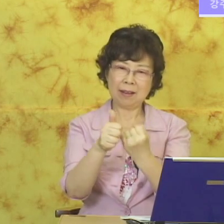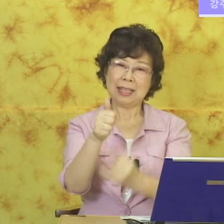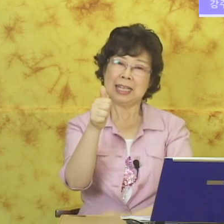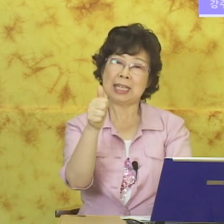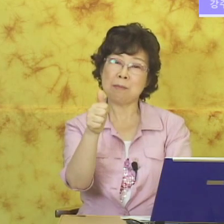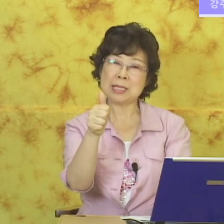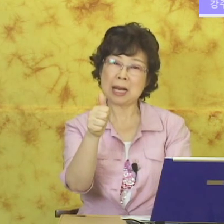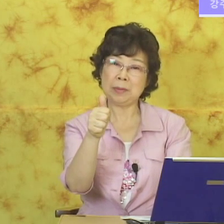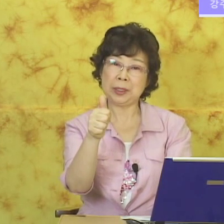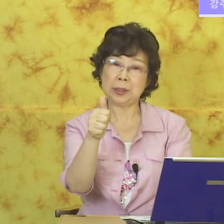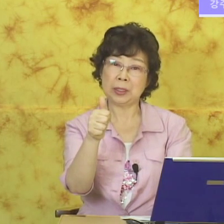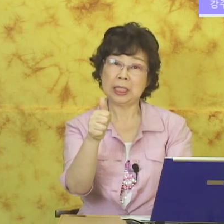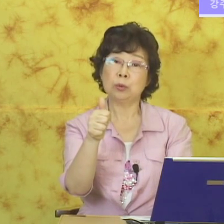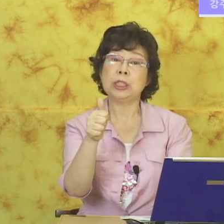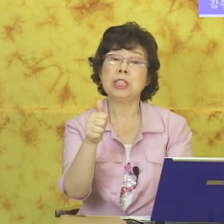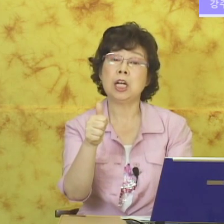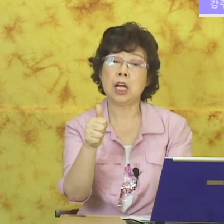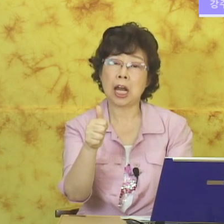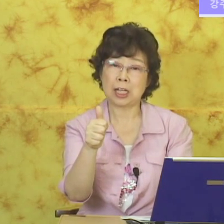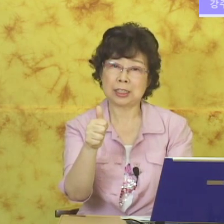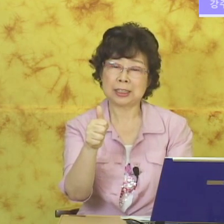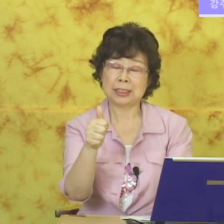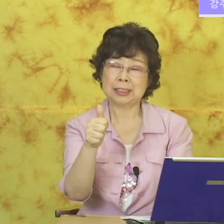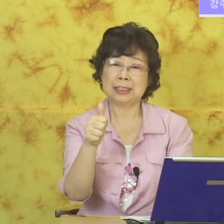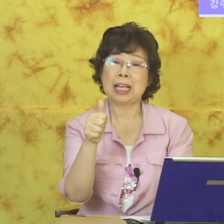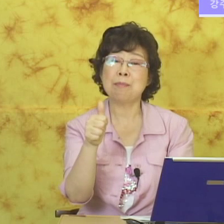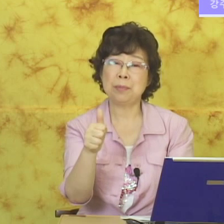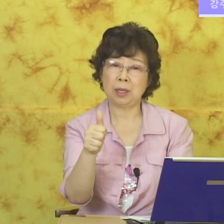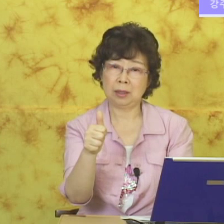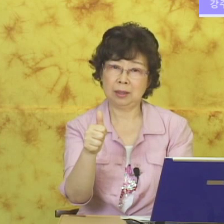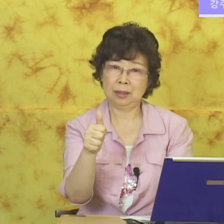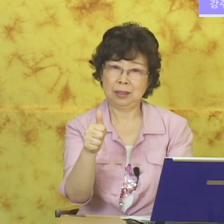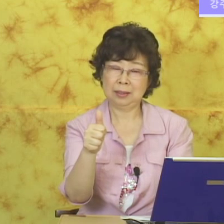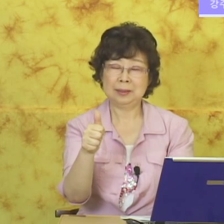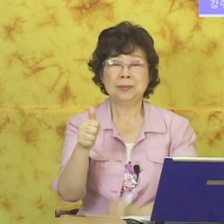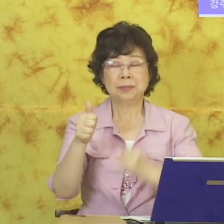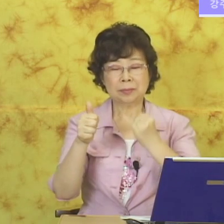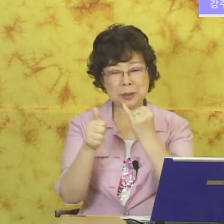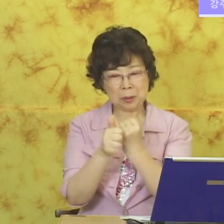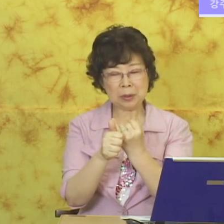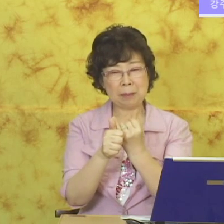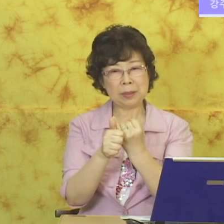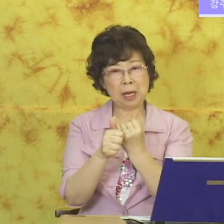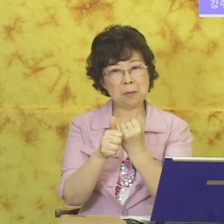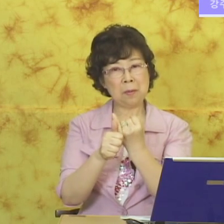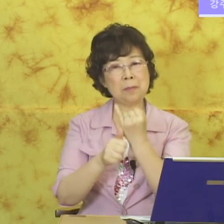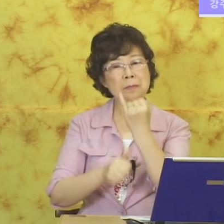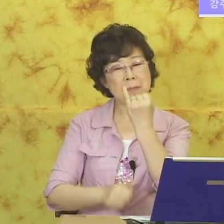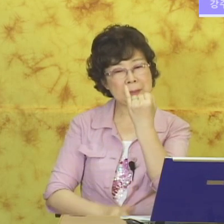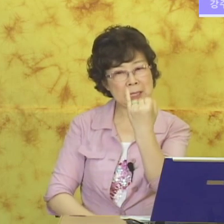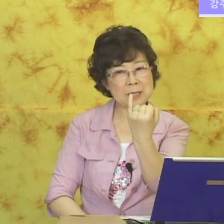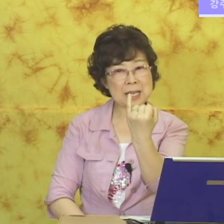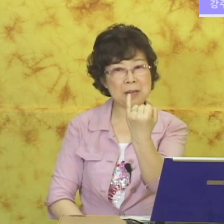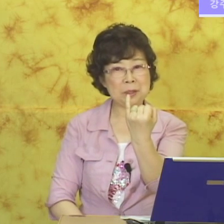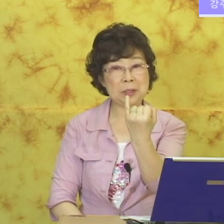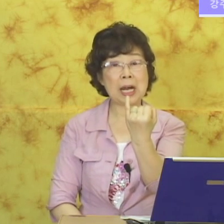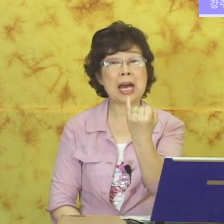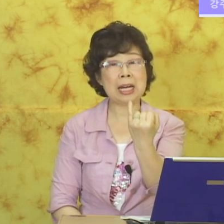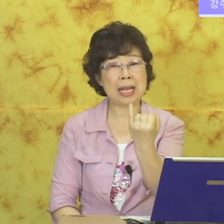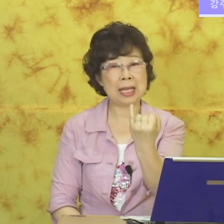남자 하면요. 우리 신랑 남편. 결혼 한번 하고 여자 하면요. 아내